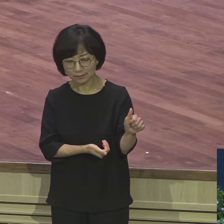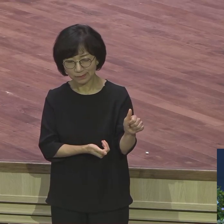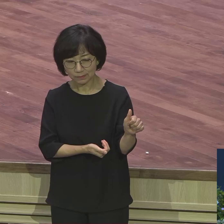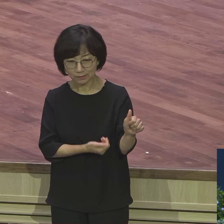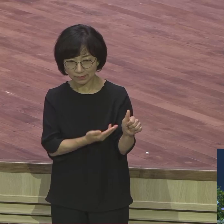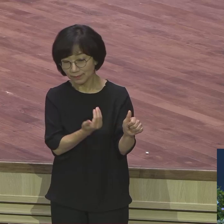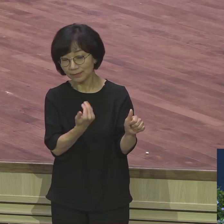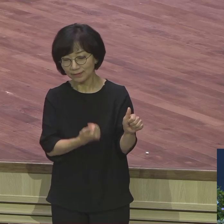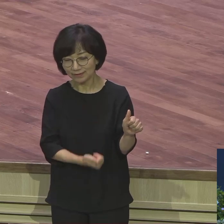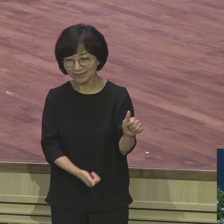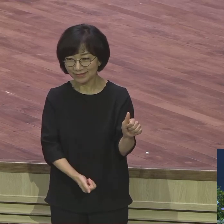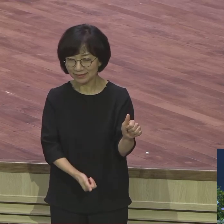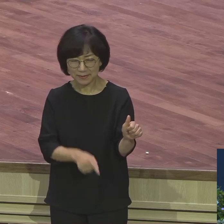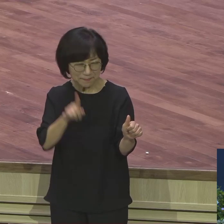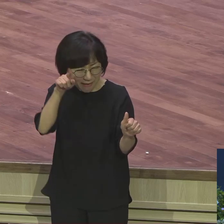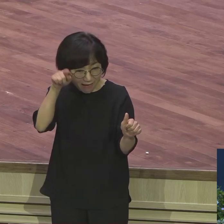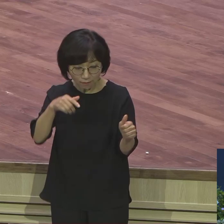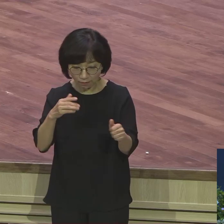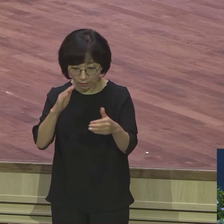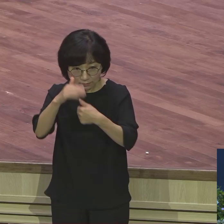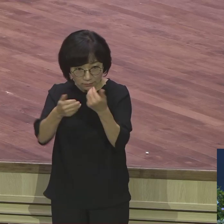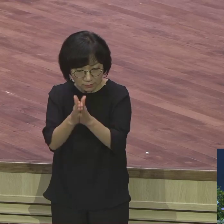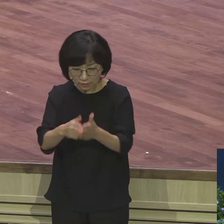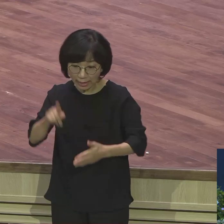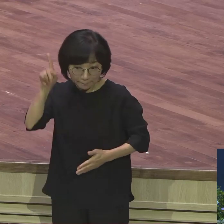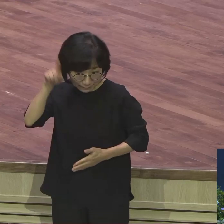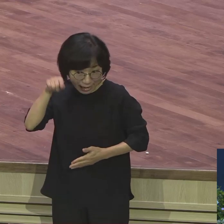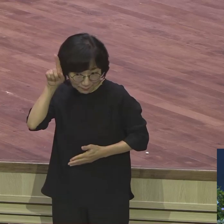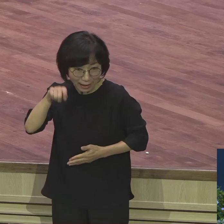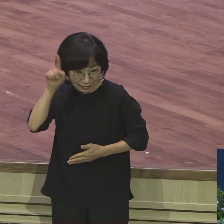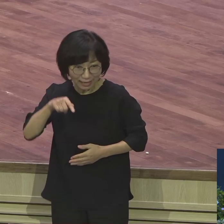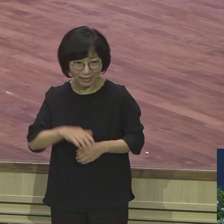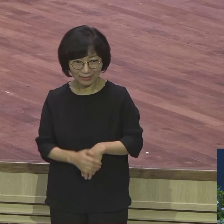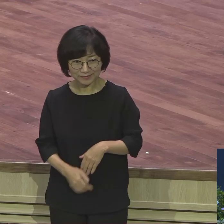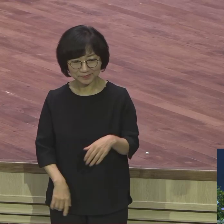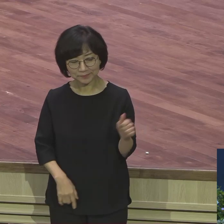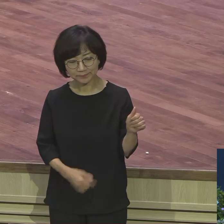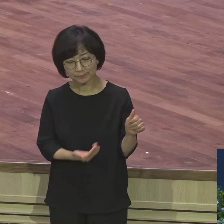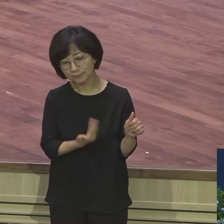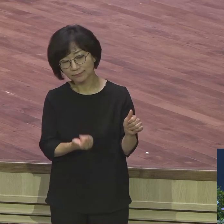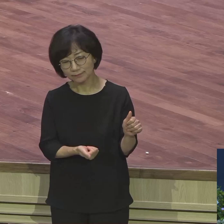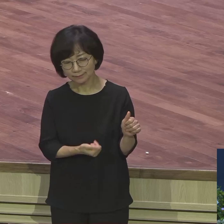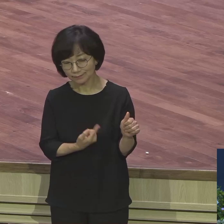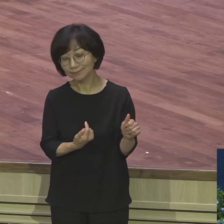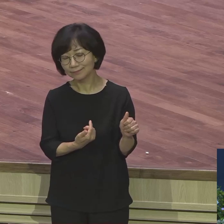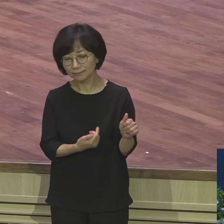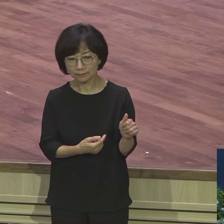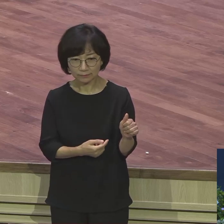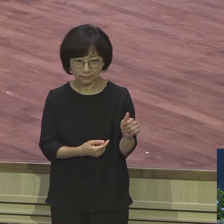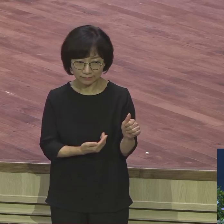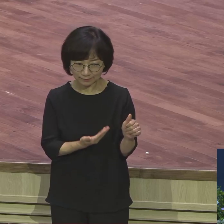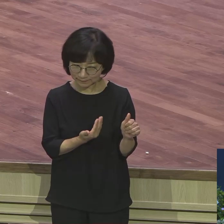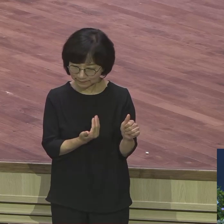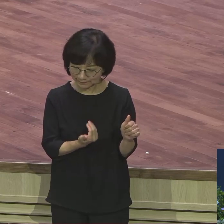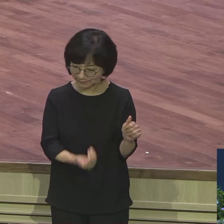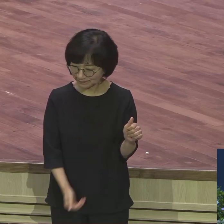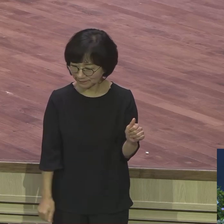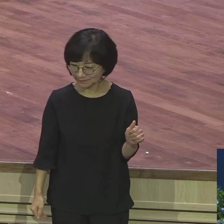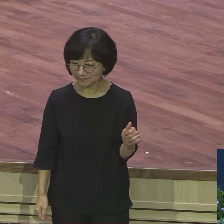날마다 그래서 날마다 계속 요셉을 꼬시는 거요 그리고 천국